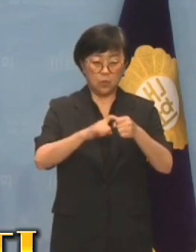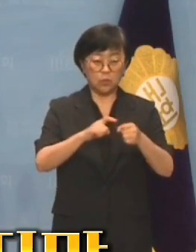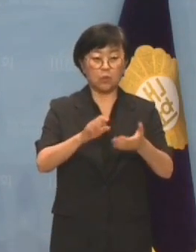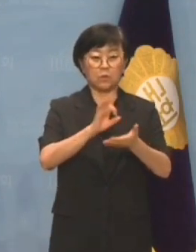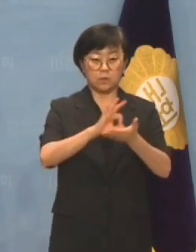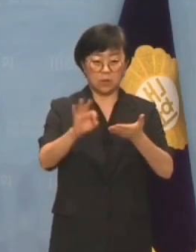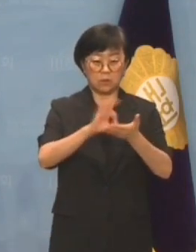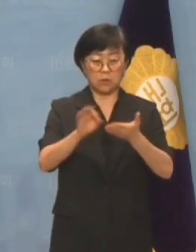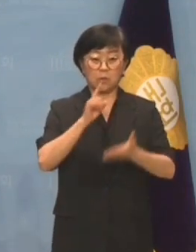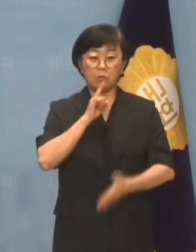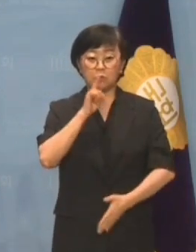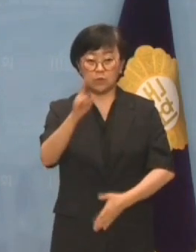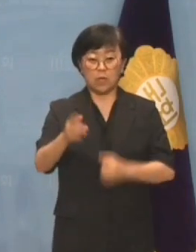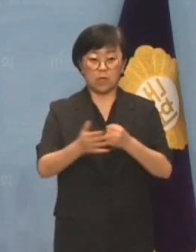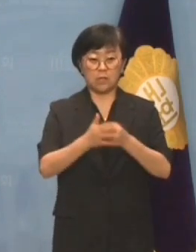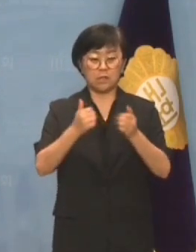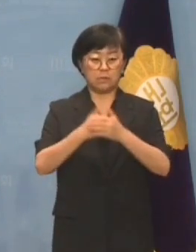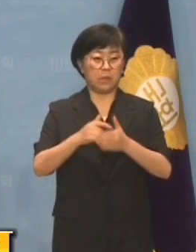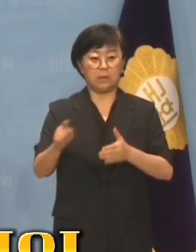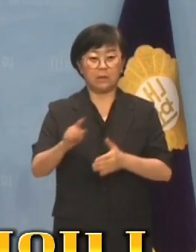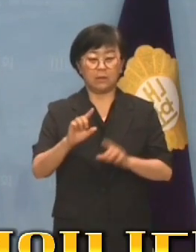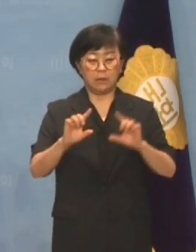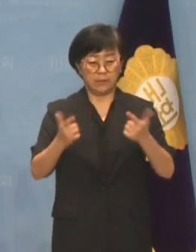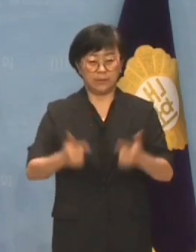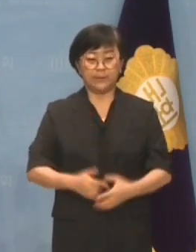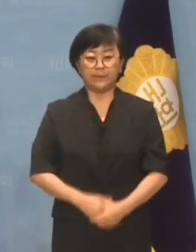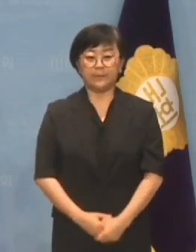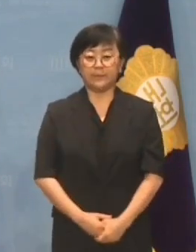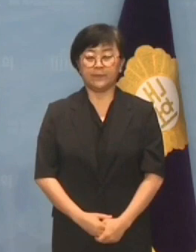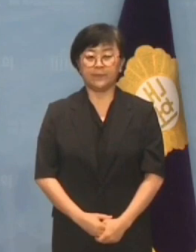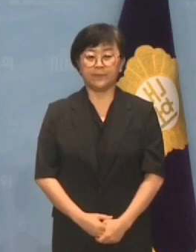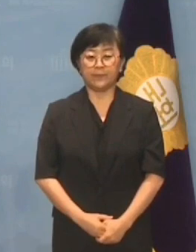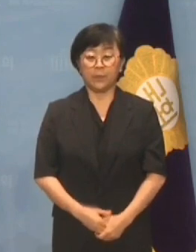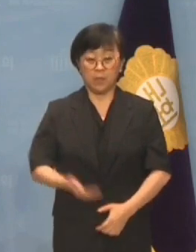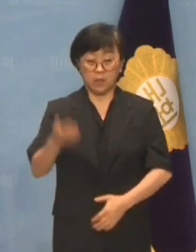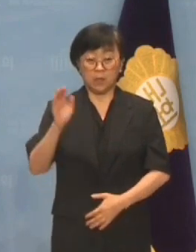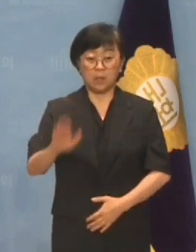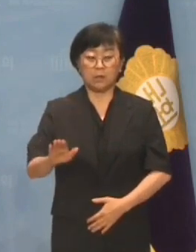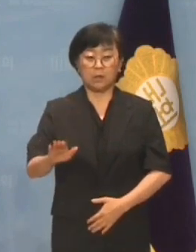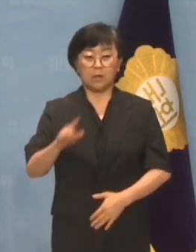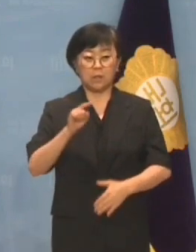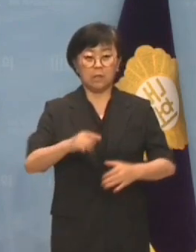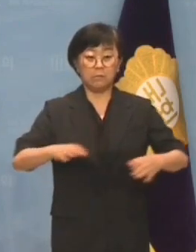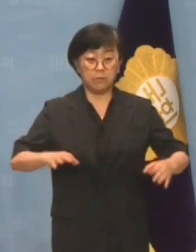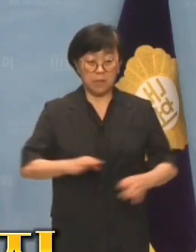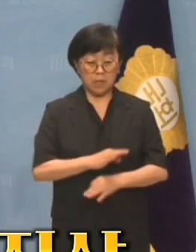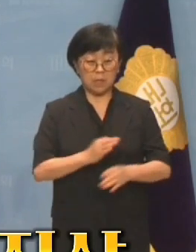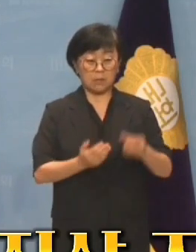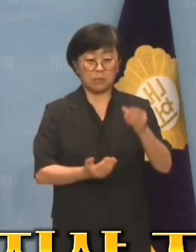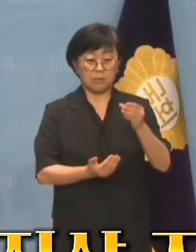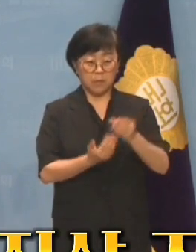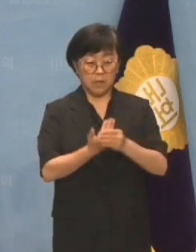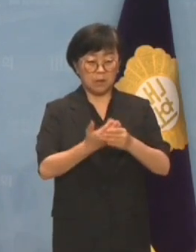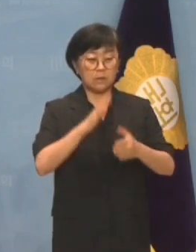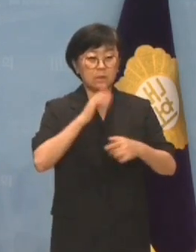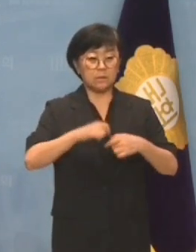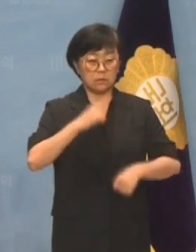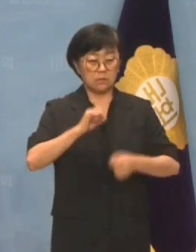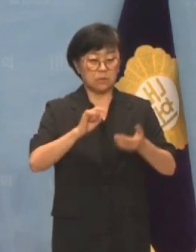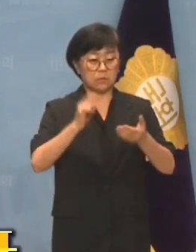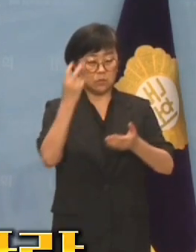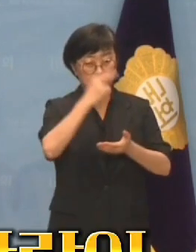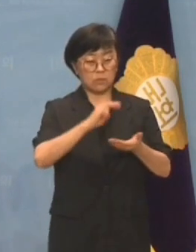주장하고 있지만 손바닥으로 하늘을 가리는 격입니다. 그런데 이 비리사건에 대한 진상조사와